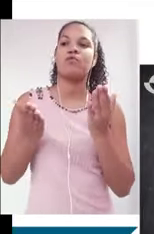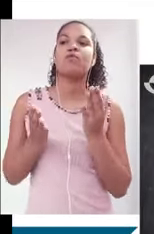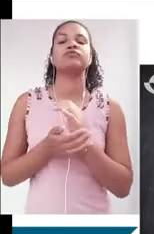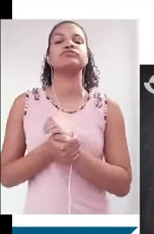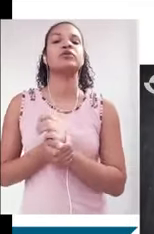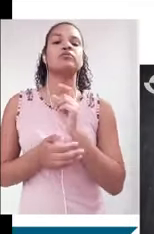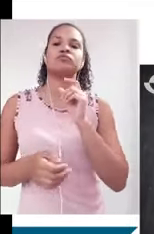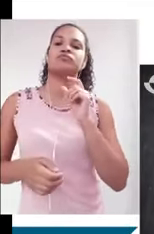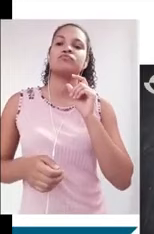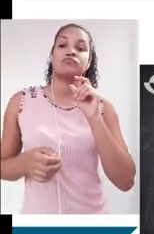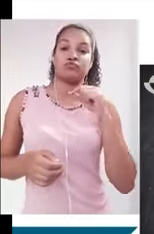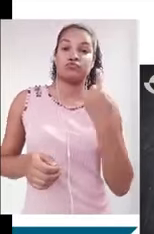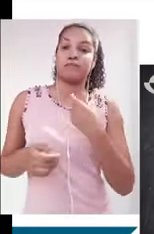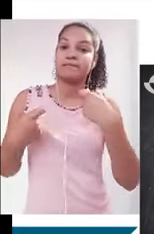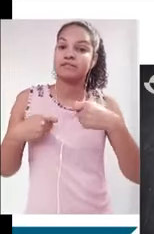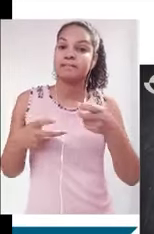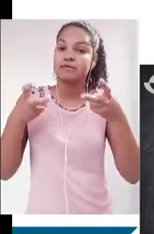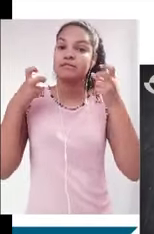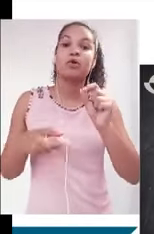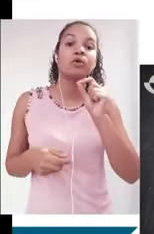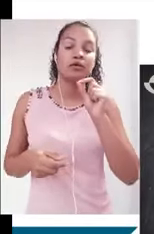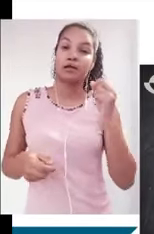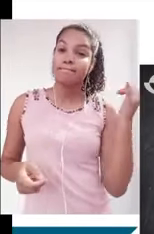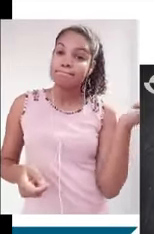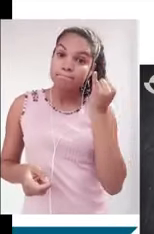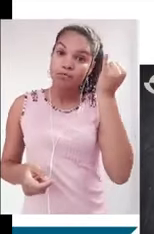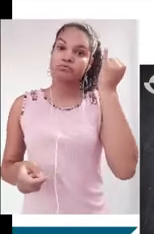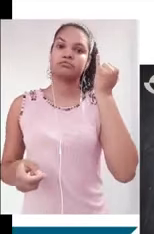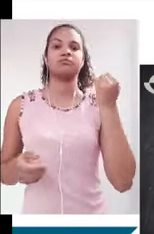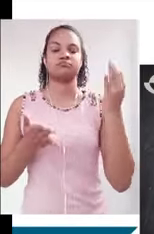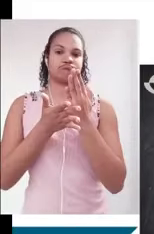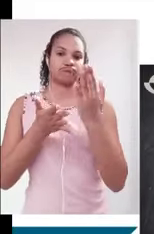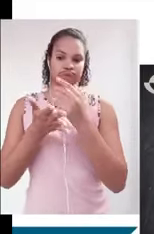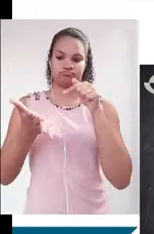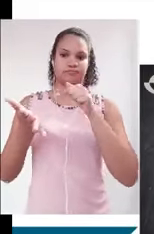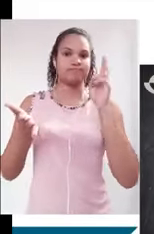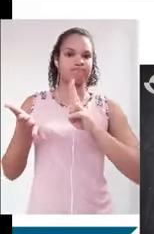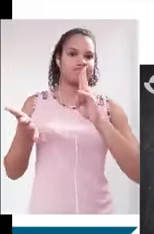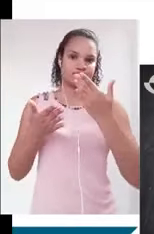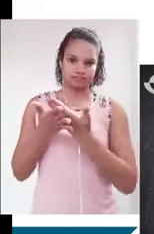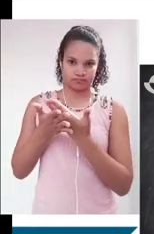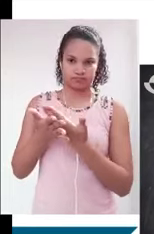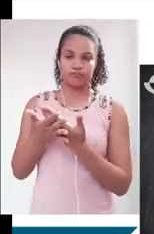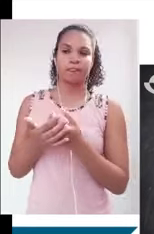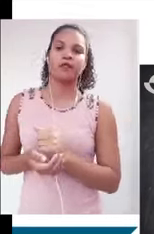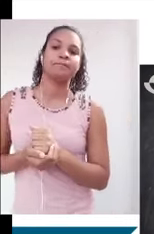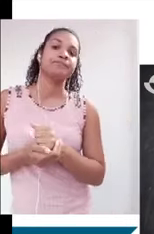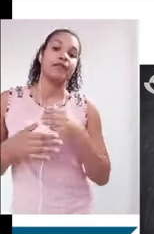perceber é a importância da nossa postula de redação em relação aos estudos. Na aula anterior, na